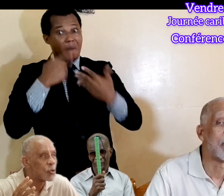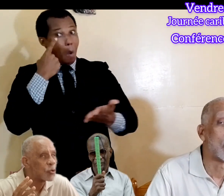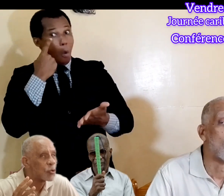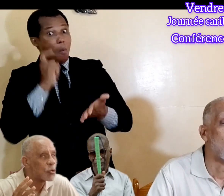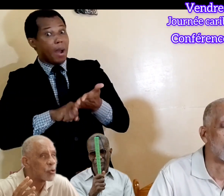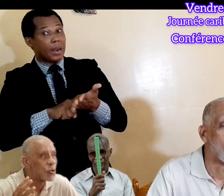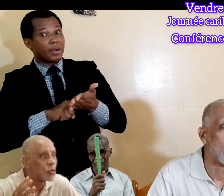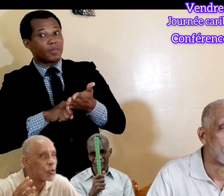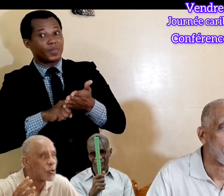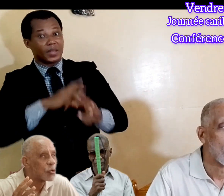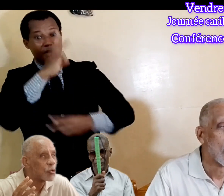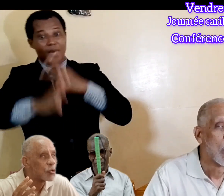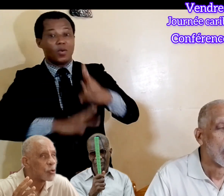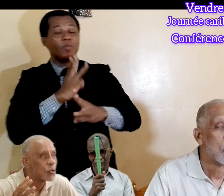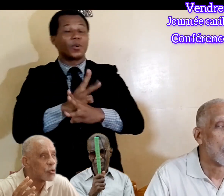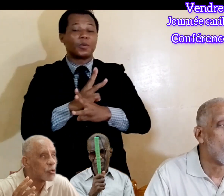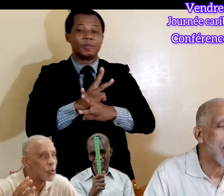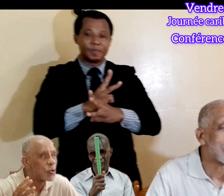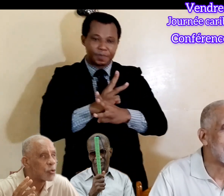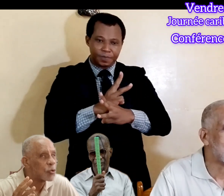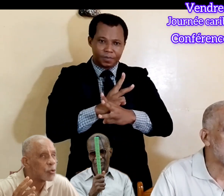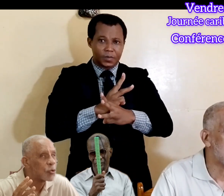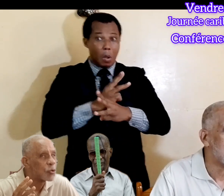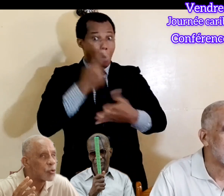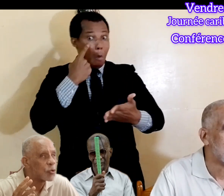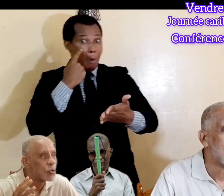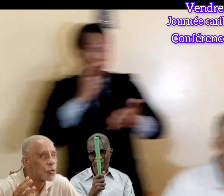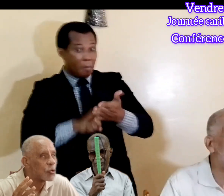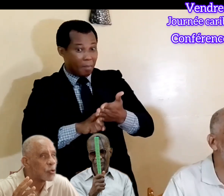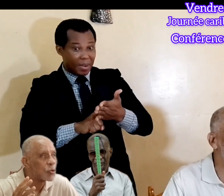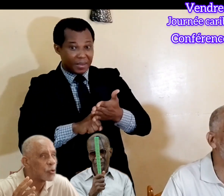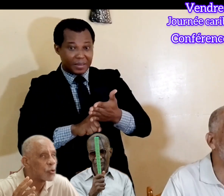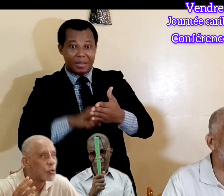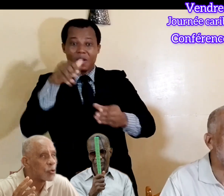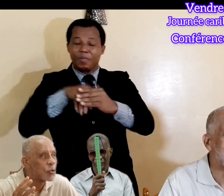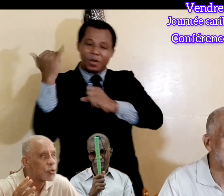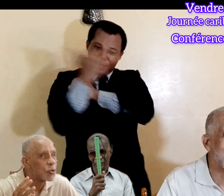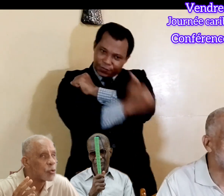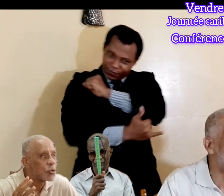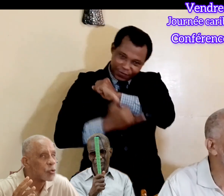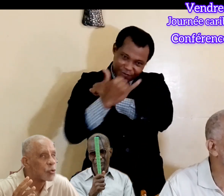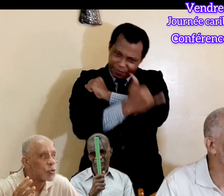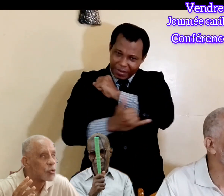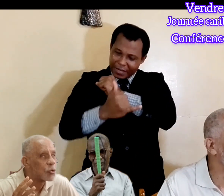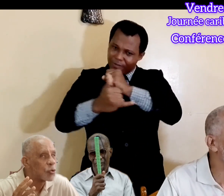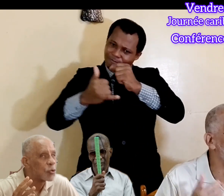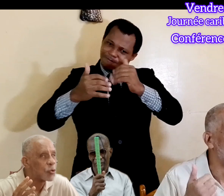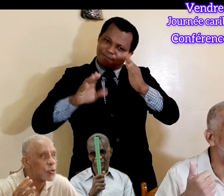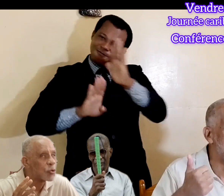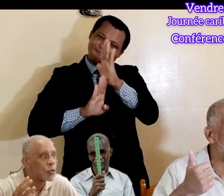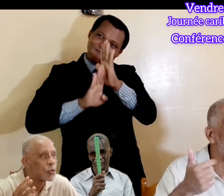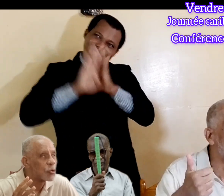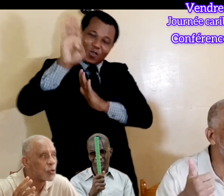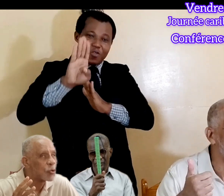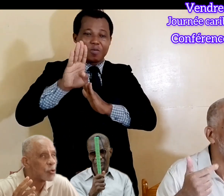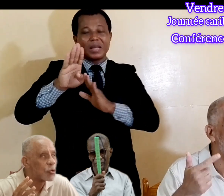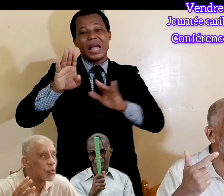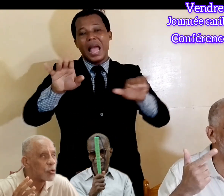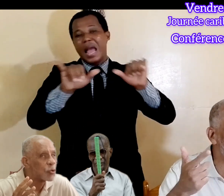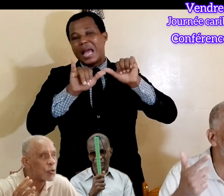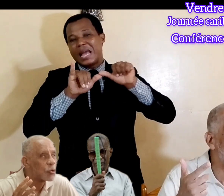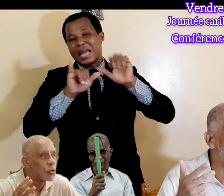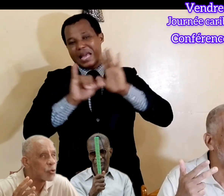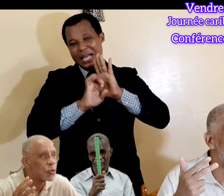défaites à travers l'État. Il y remarqué que, dans les pays, très avancés, la France,